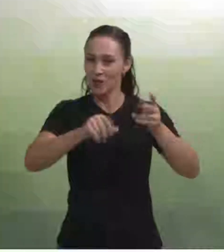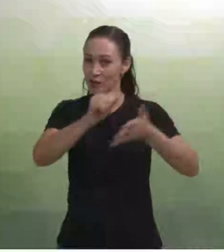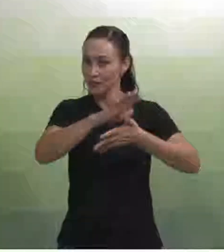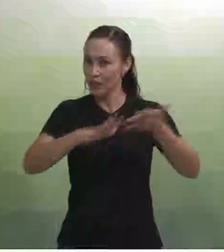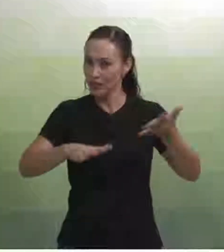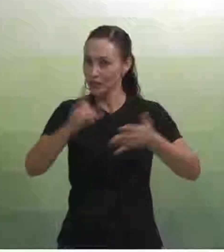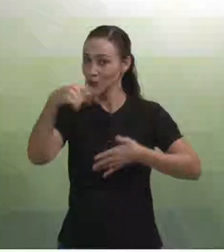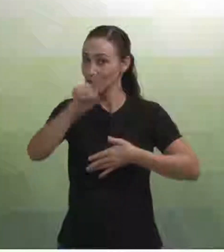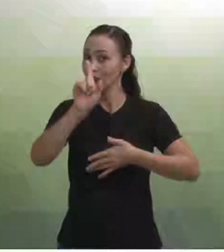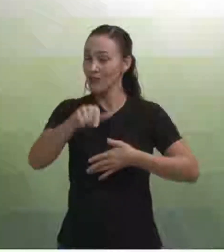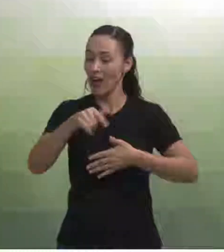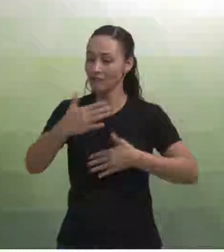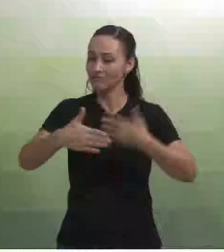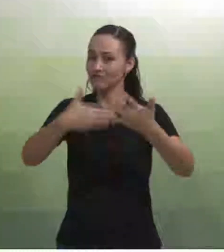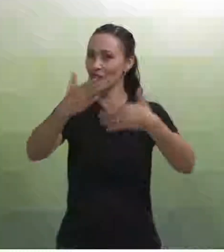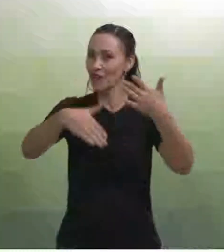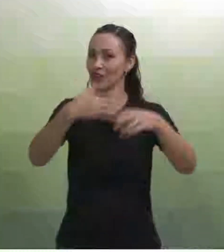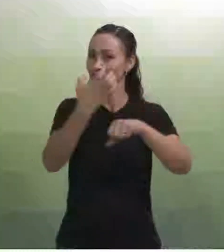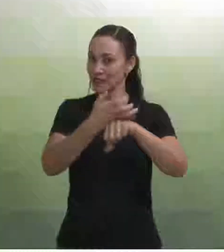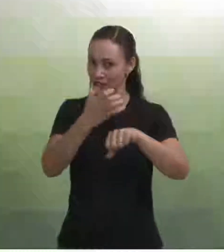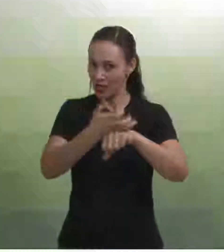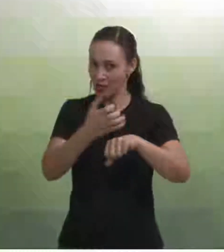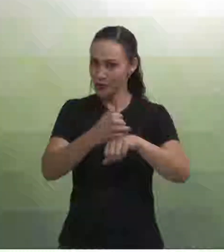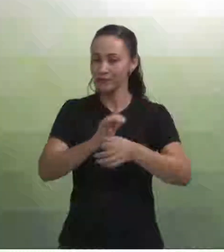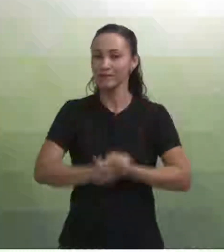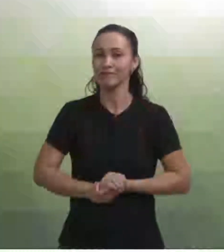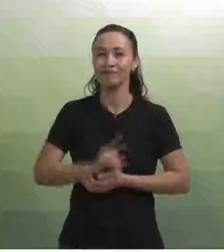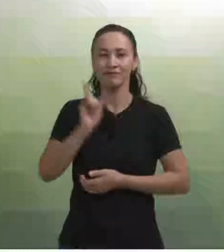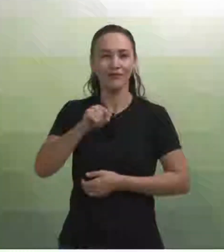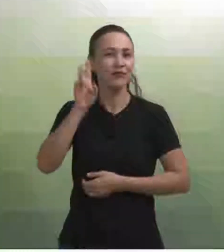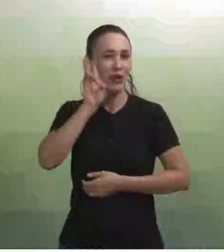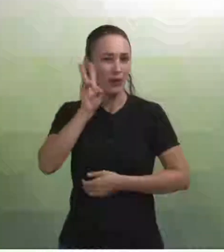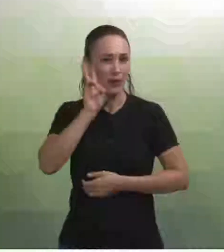que vocês desenvolverão no decorrer do estágio? Vamos recordar!